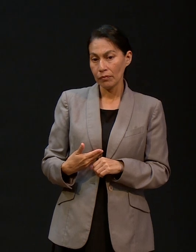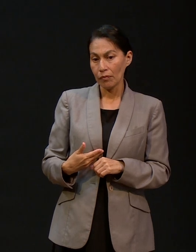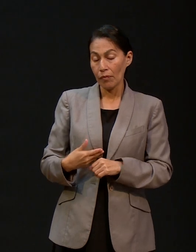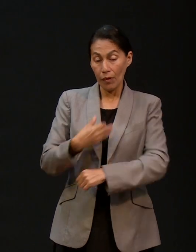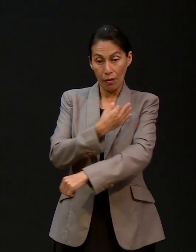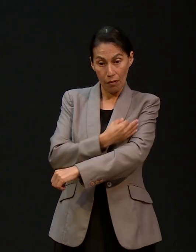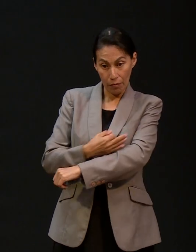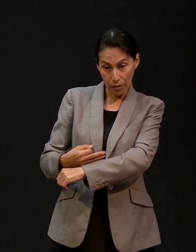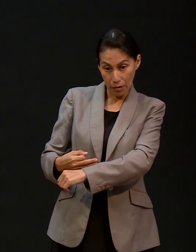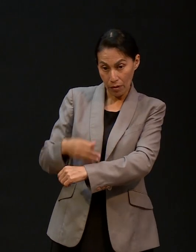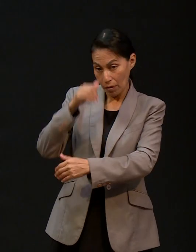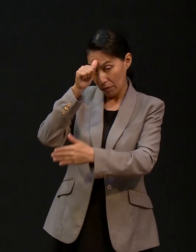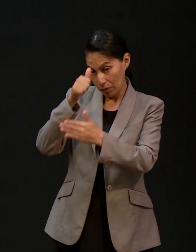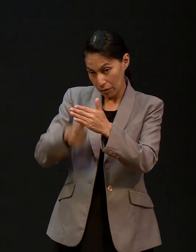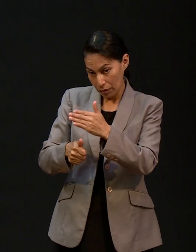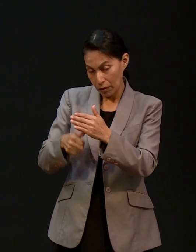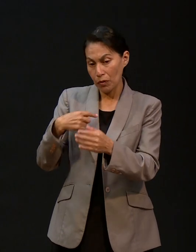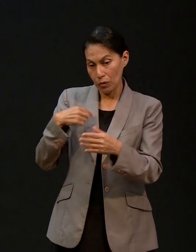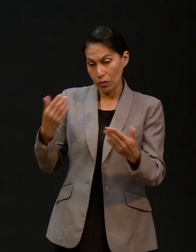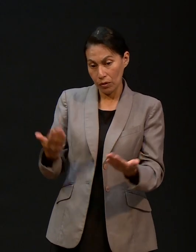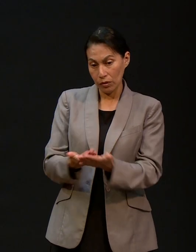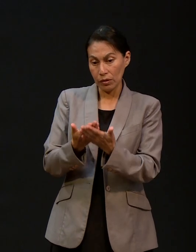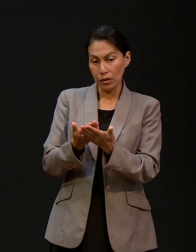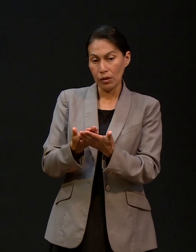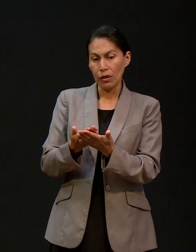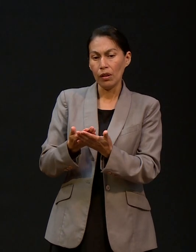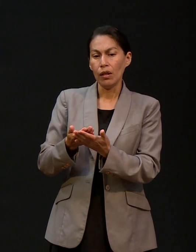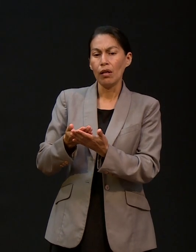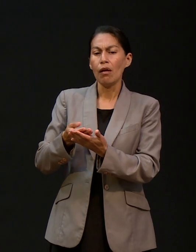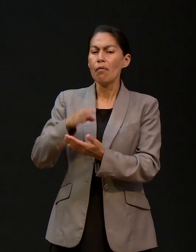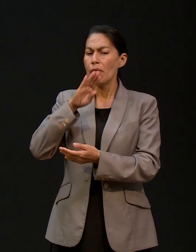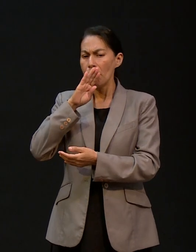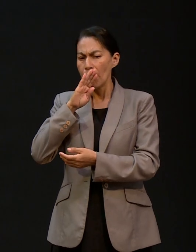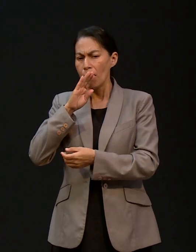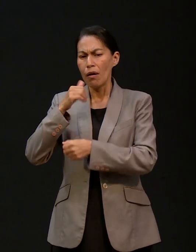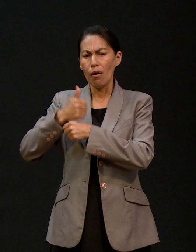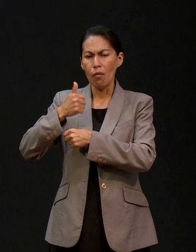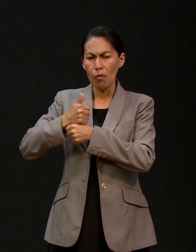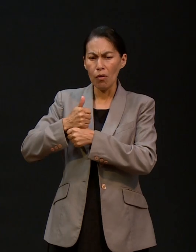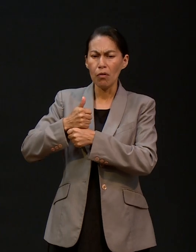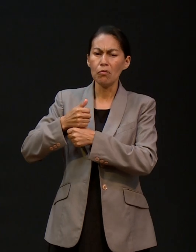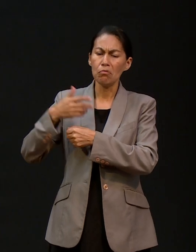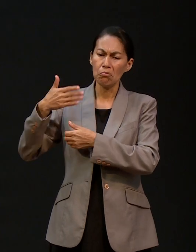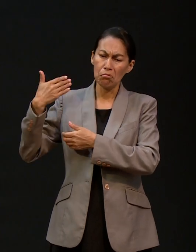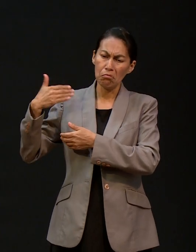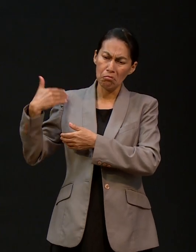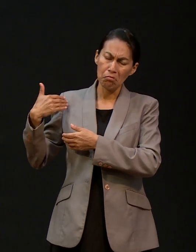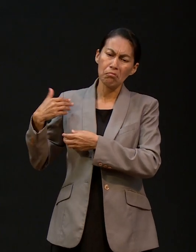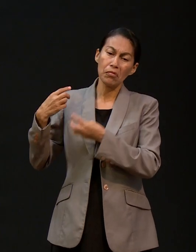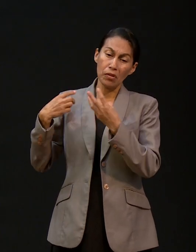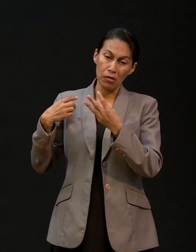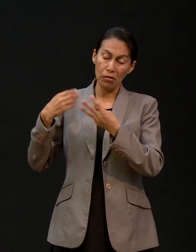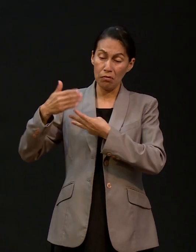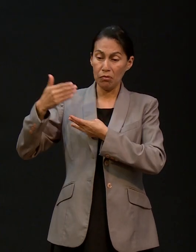de un hogar adventista de nacimiento, tercera generación, mis